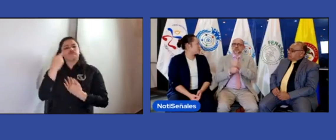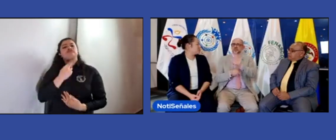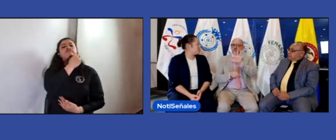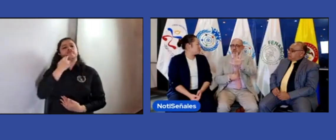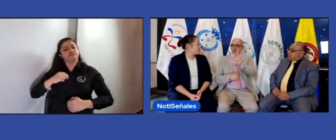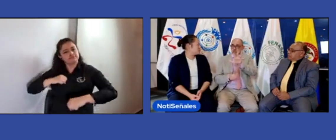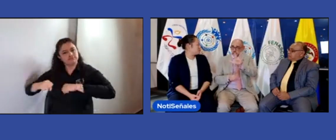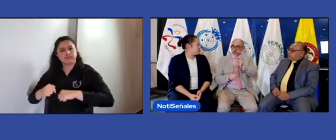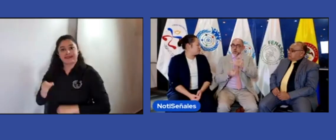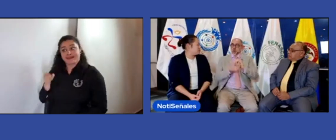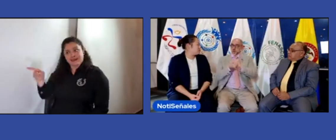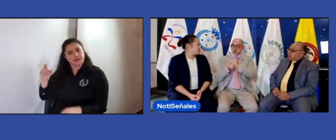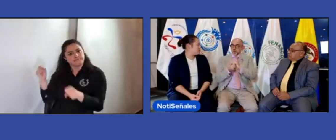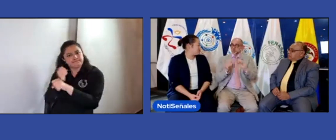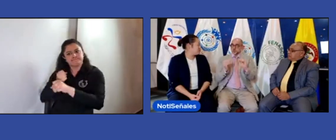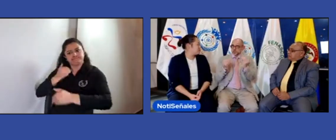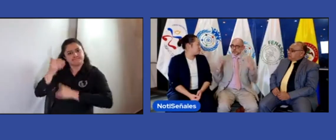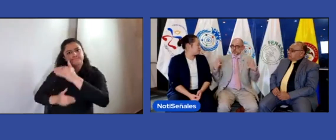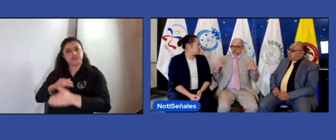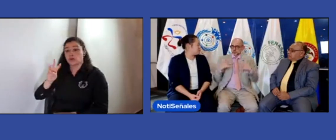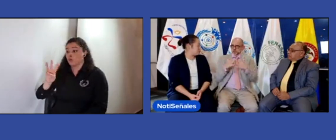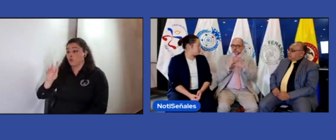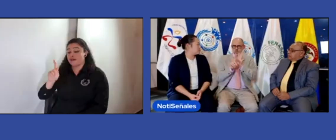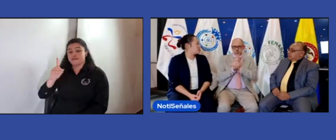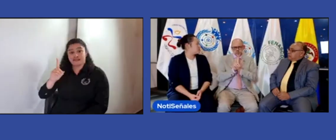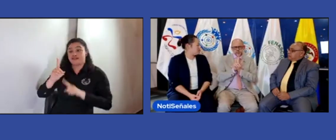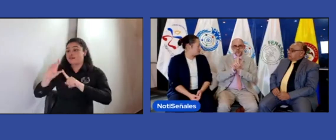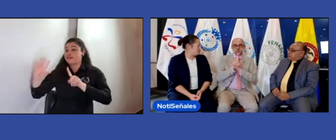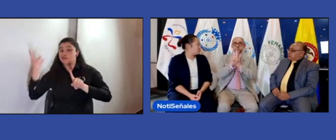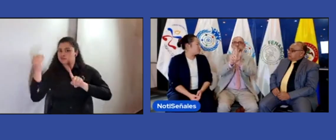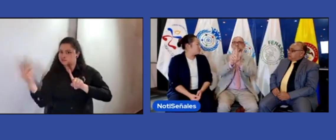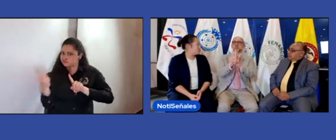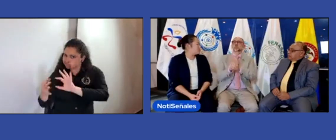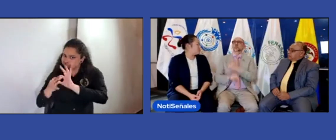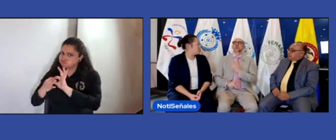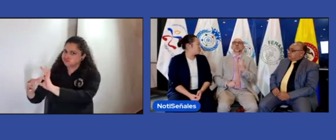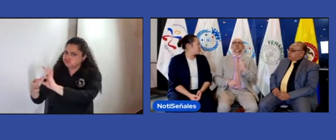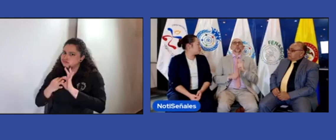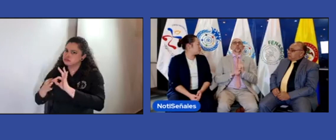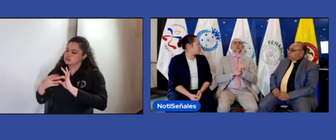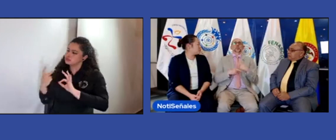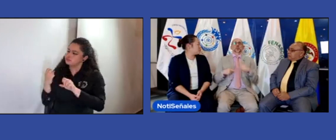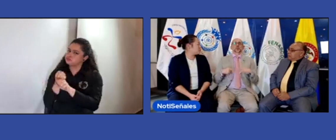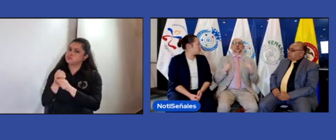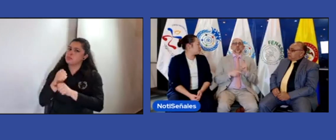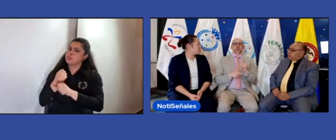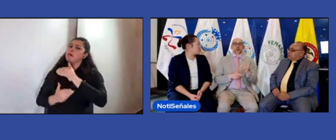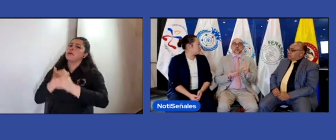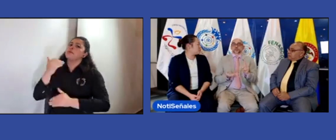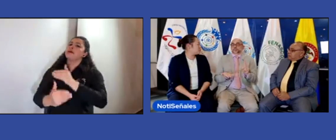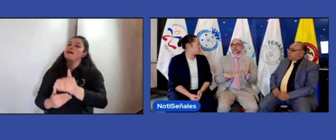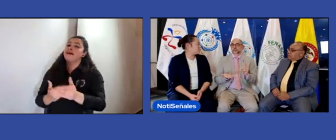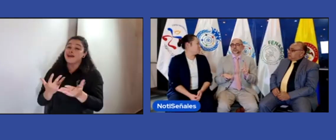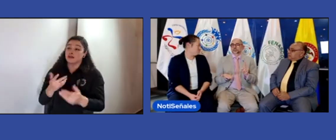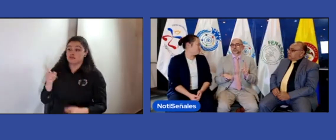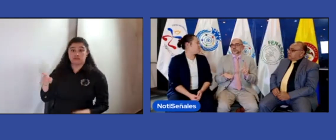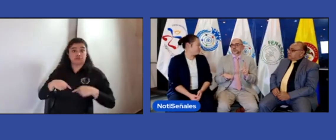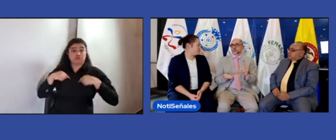con todo el movimiento asociativo de las personas sordas y esos 53 países que están en este momento en el capítulo o en la